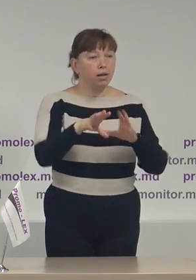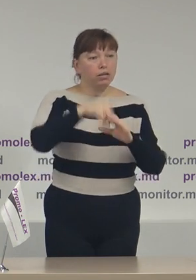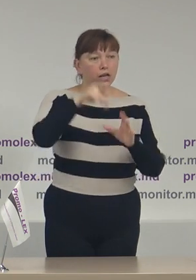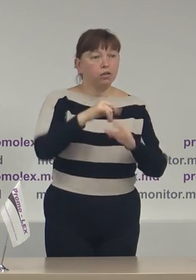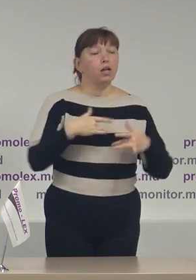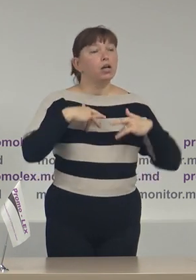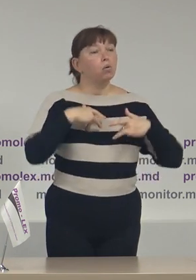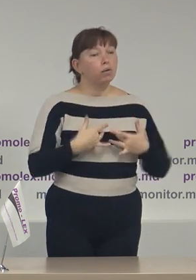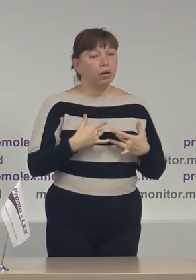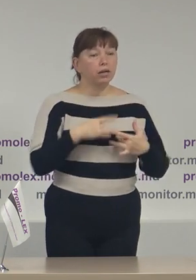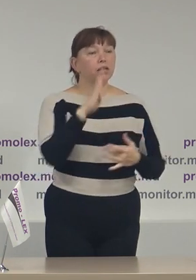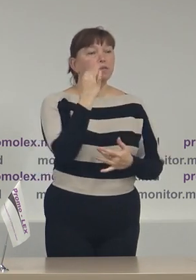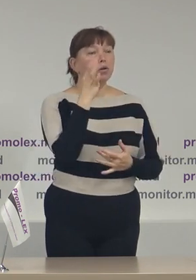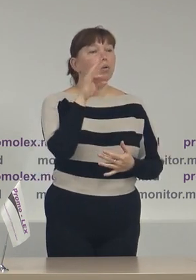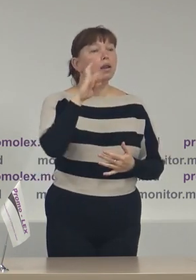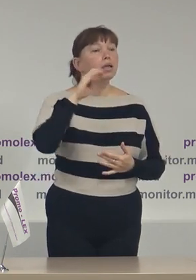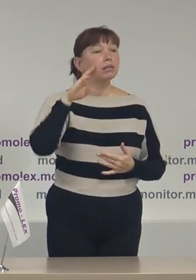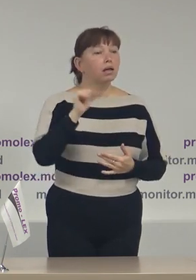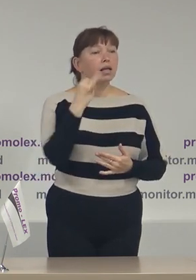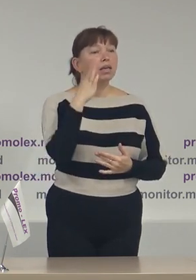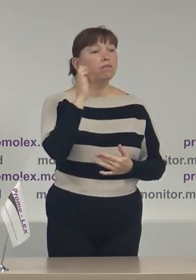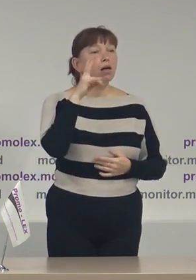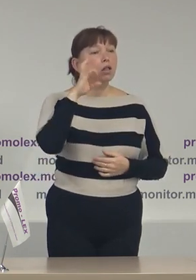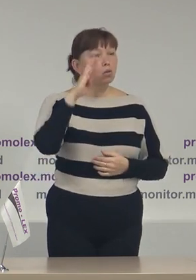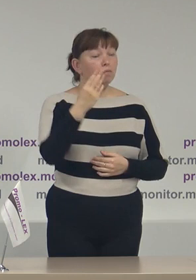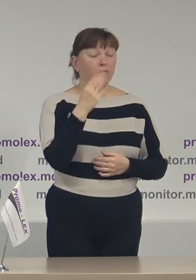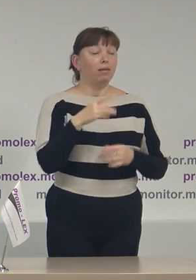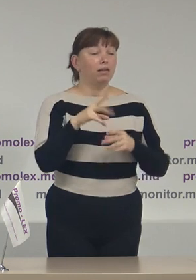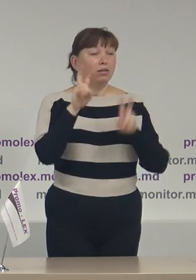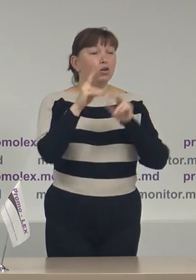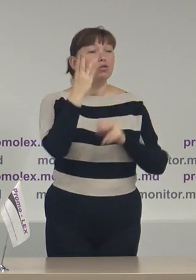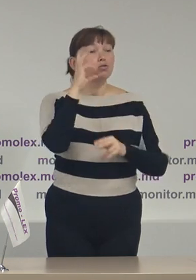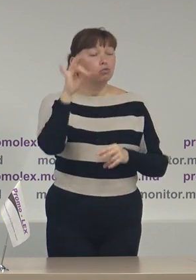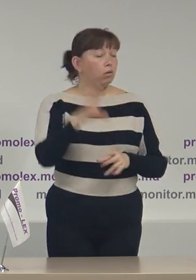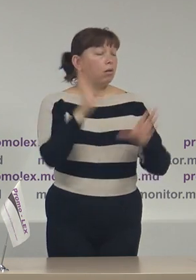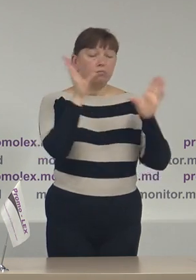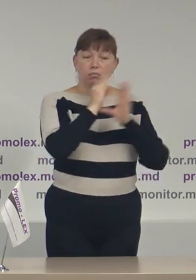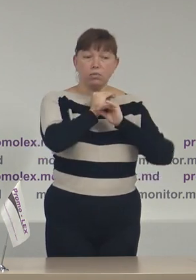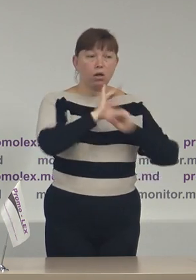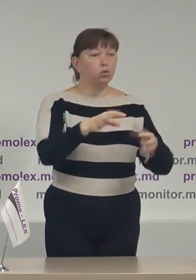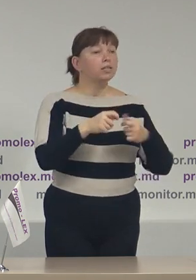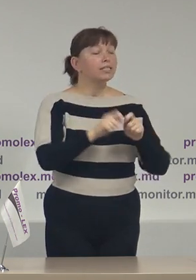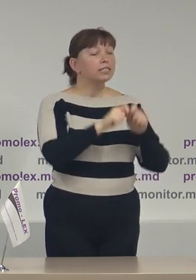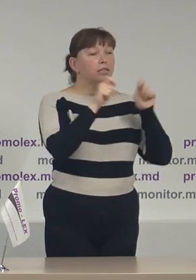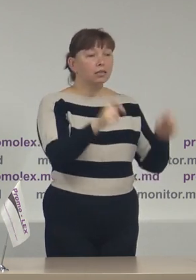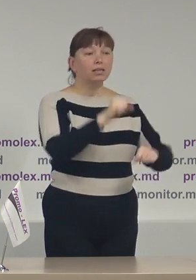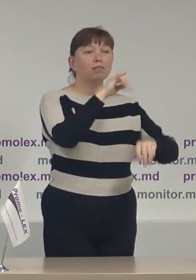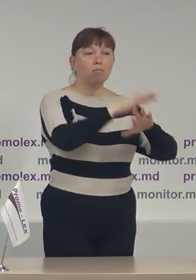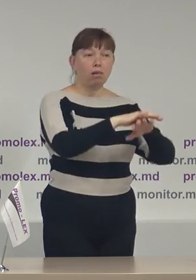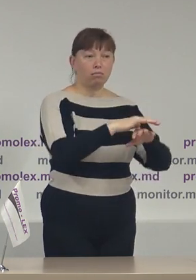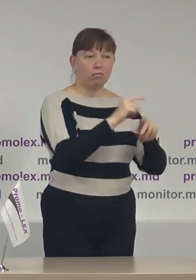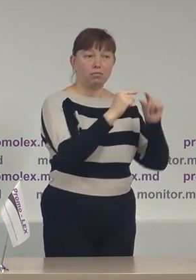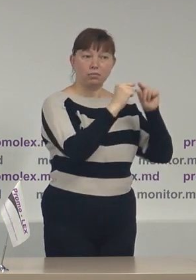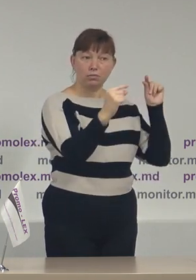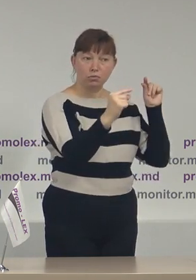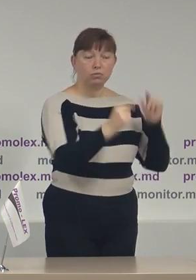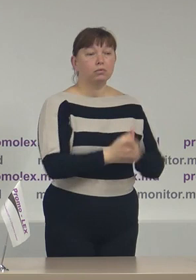Violeta Ivanov și Partidul Politic Șor, așa și nu au reușit să deschidă cont bancar fonte electoral